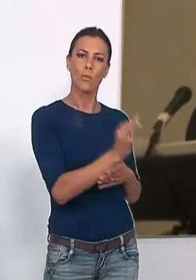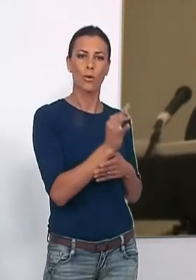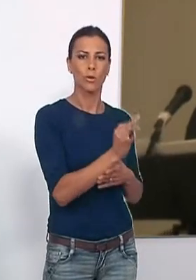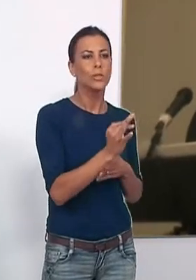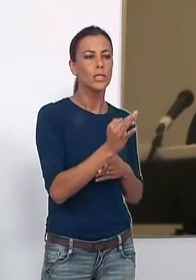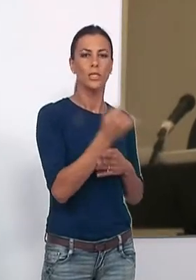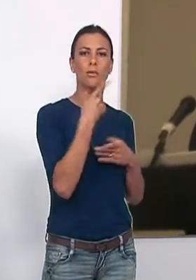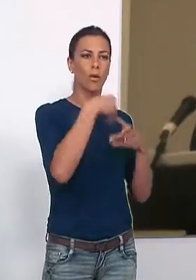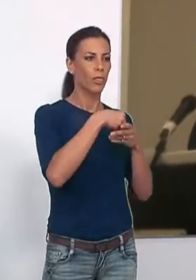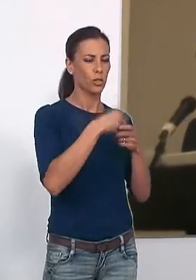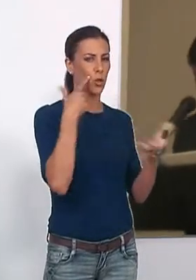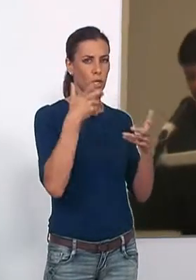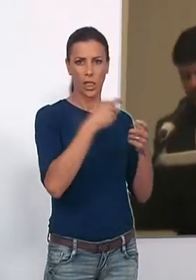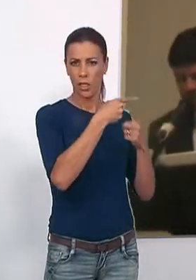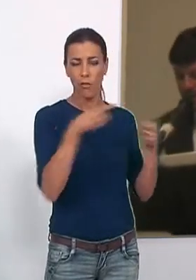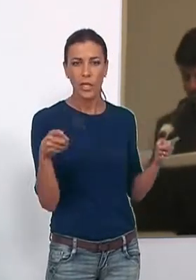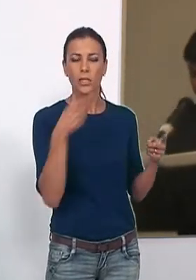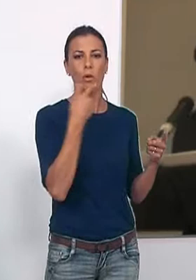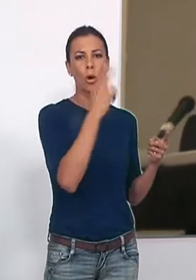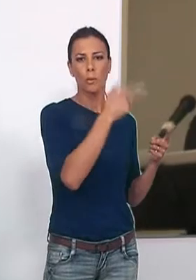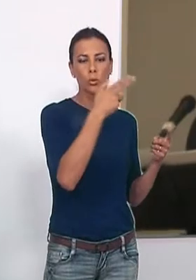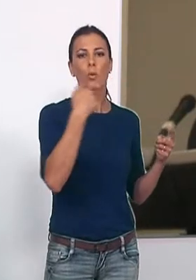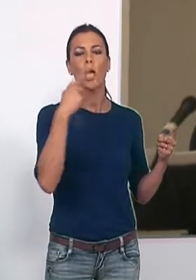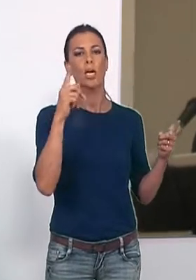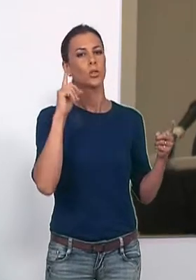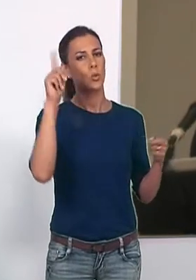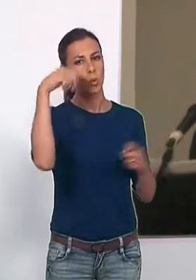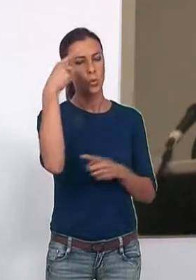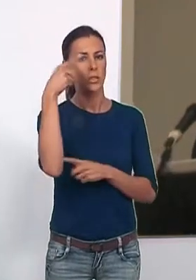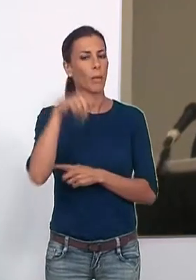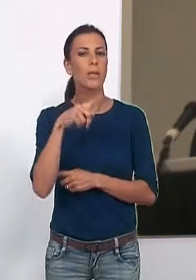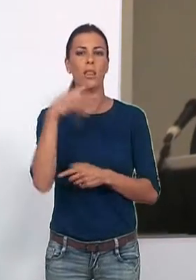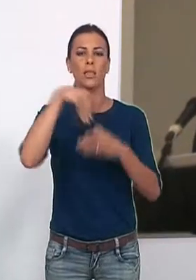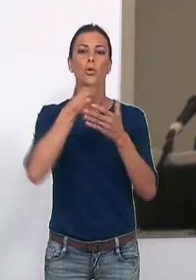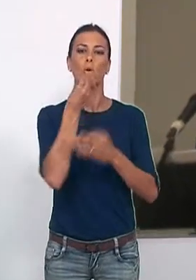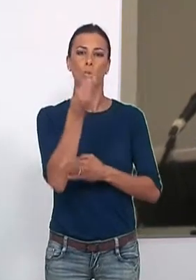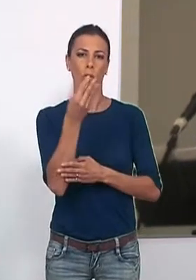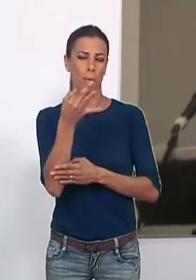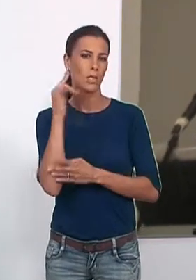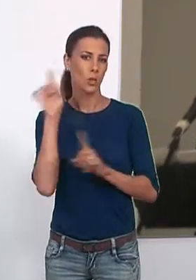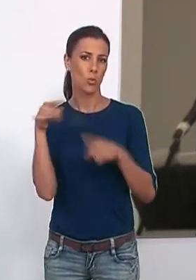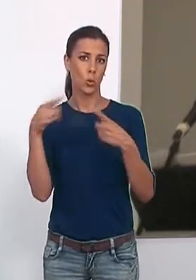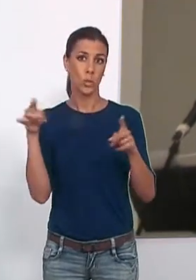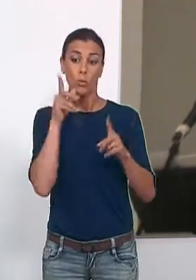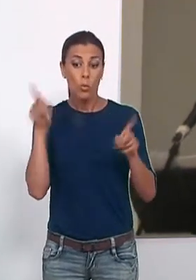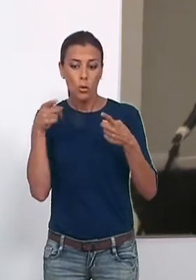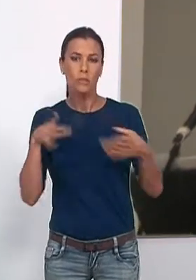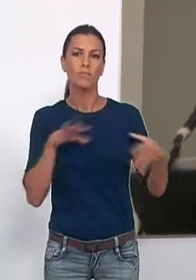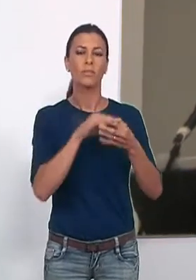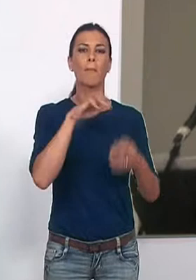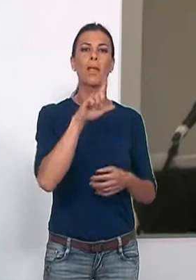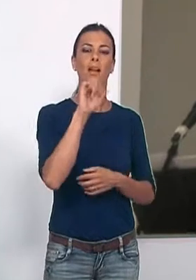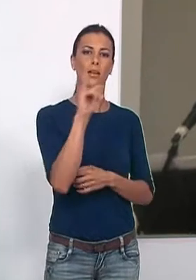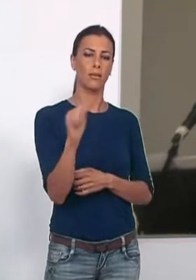muy variados de todas las artes, como pintura, escritura y música. El titular del aula de pensamiento comenzó la gala con un